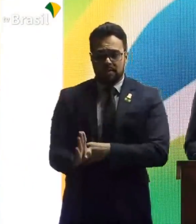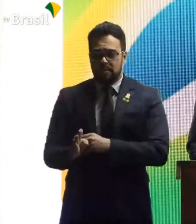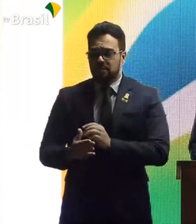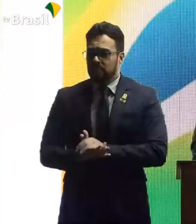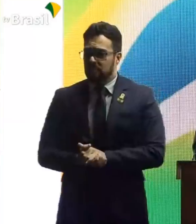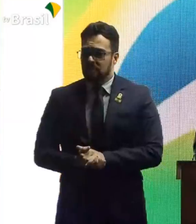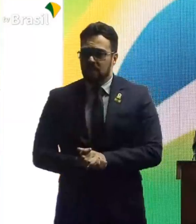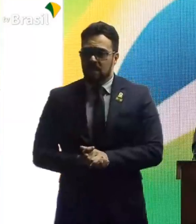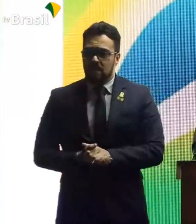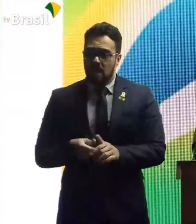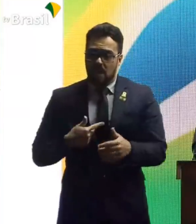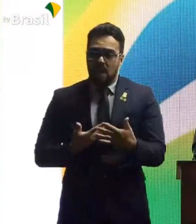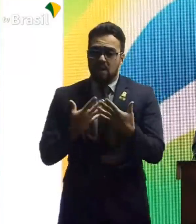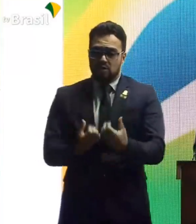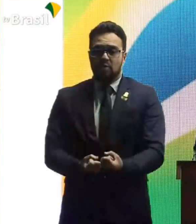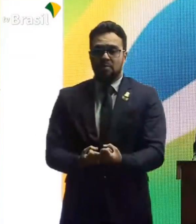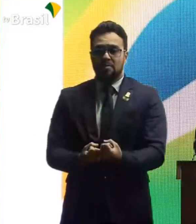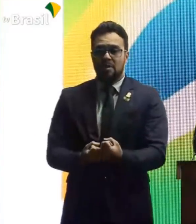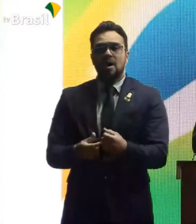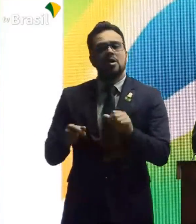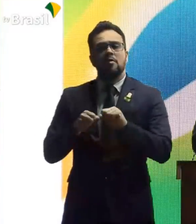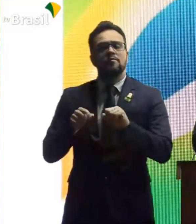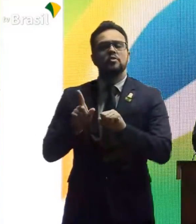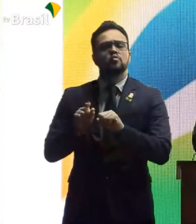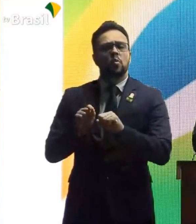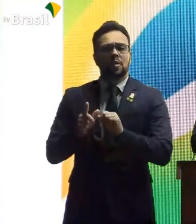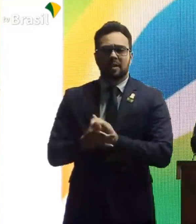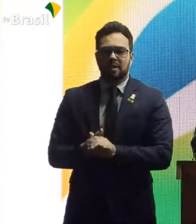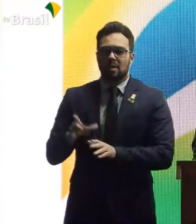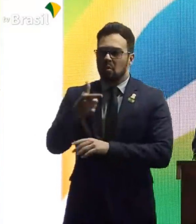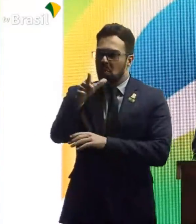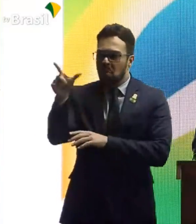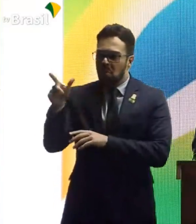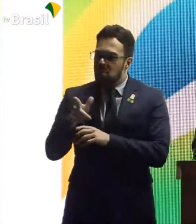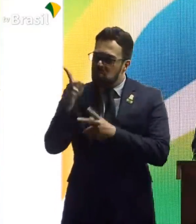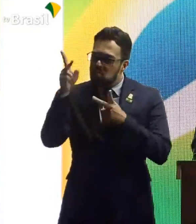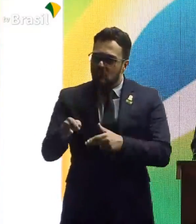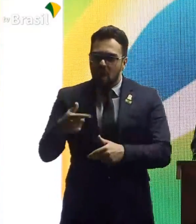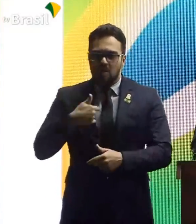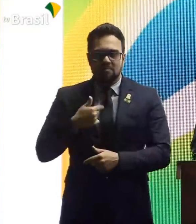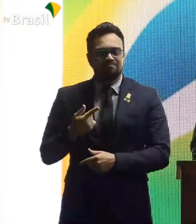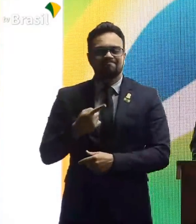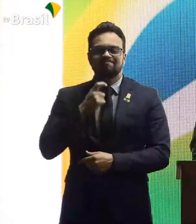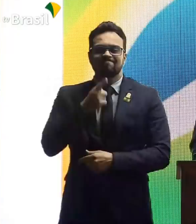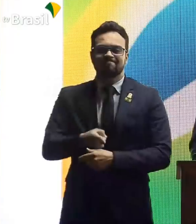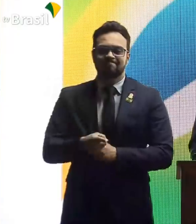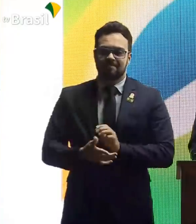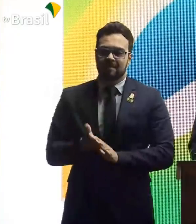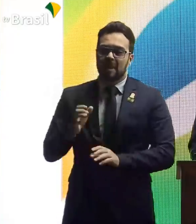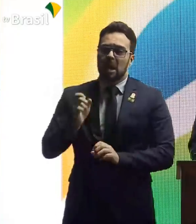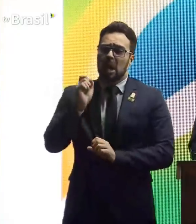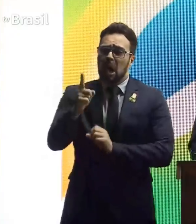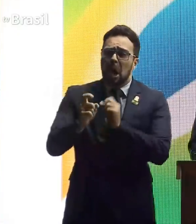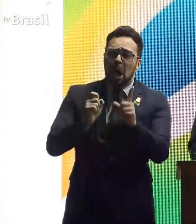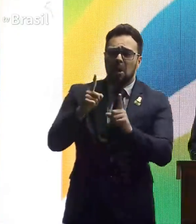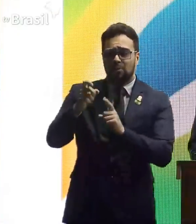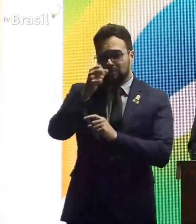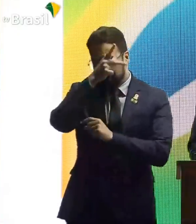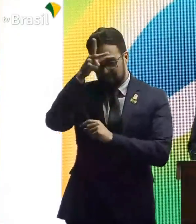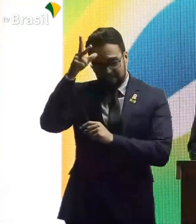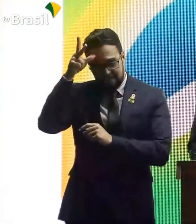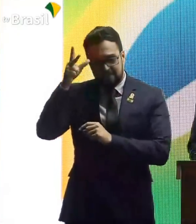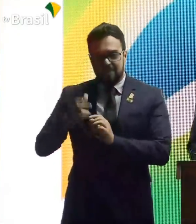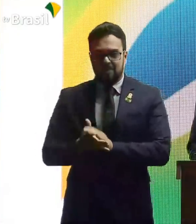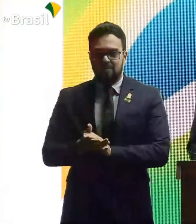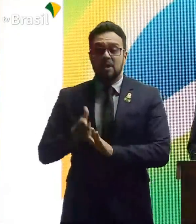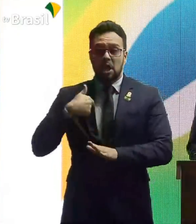Assumimos e fizemos uma coisa que ninguém fez. Raros são os prefeitos que puderam fazer o que eu fiz. Eu